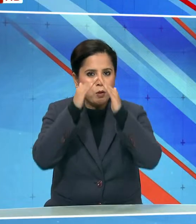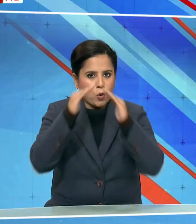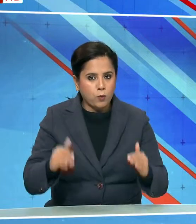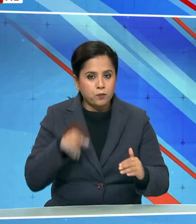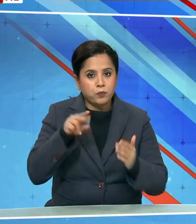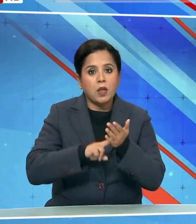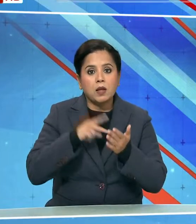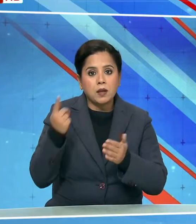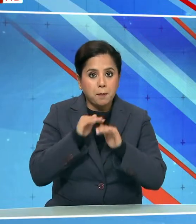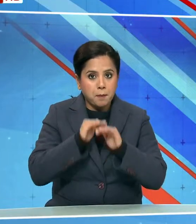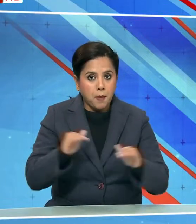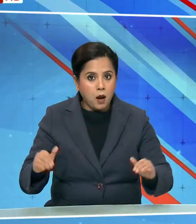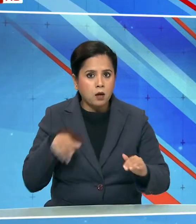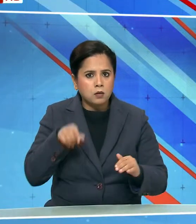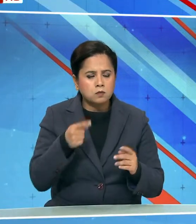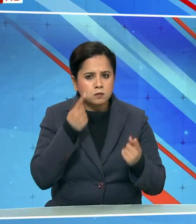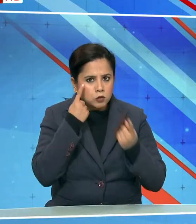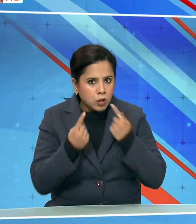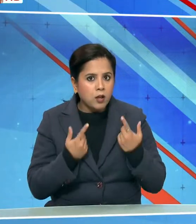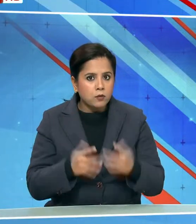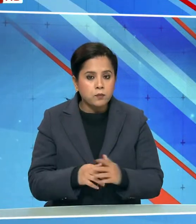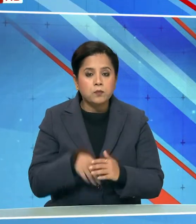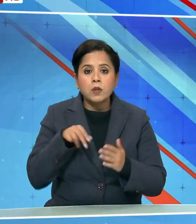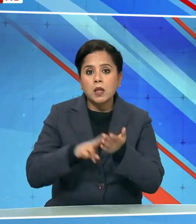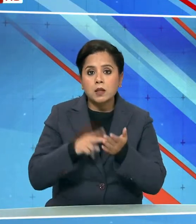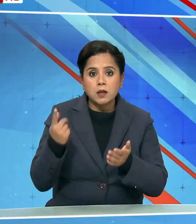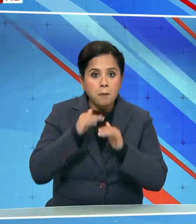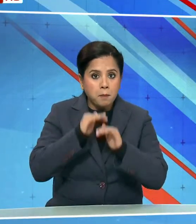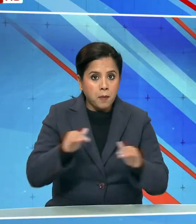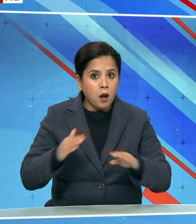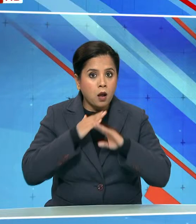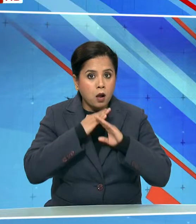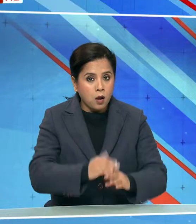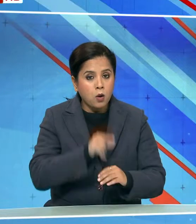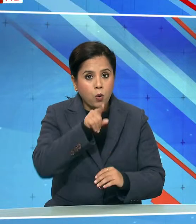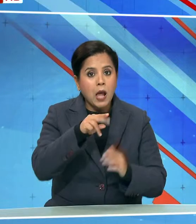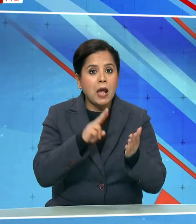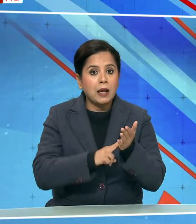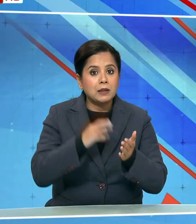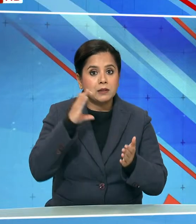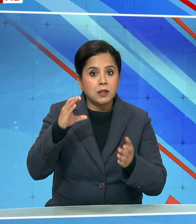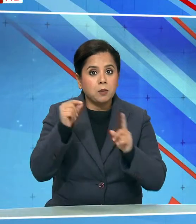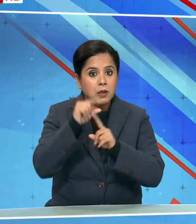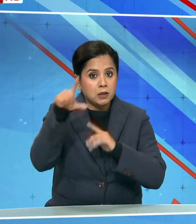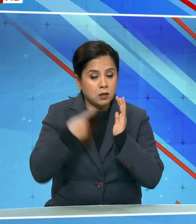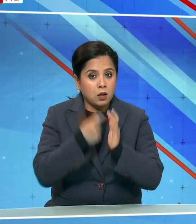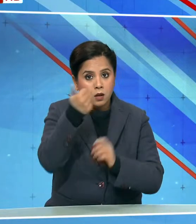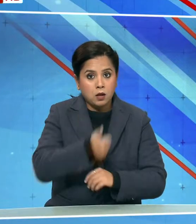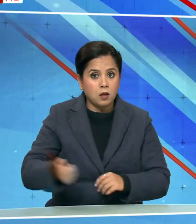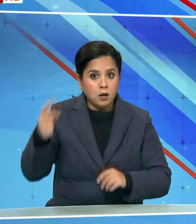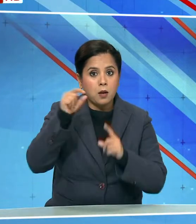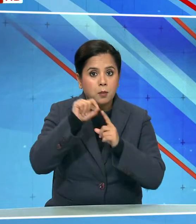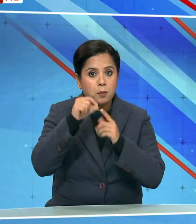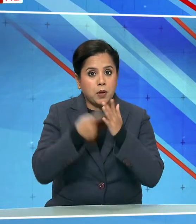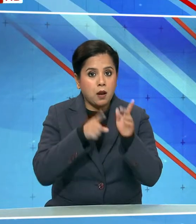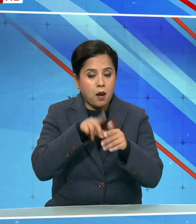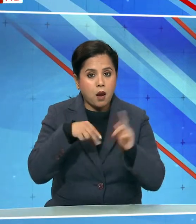के प्रियाक्श क प्रियंग कान